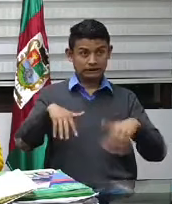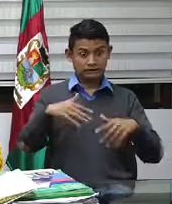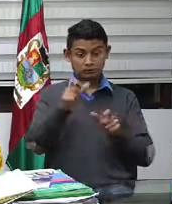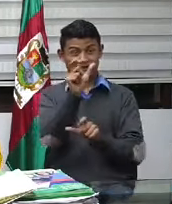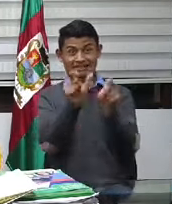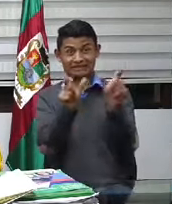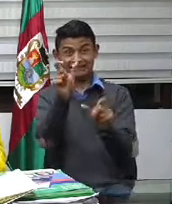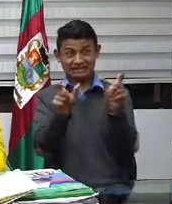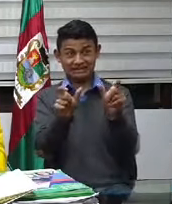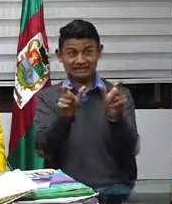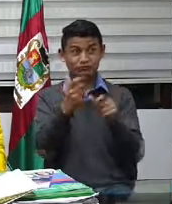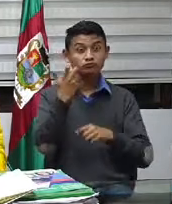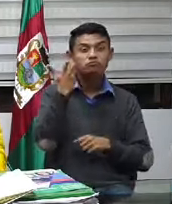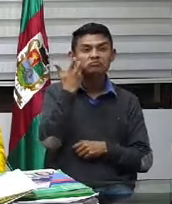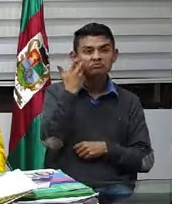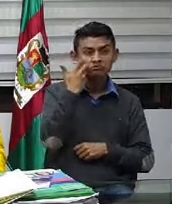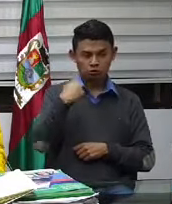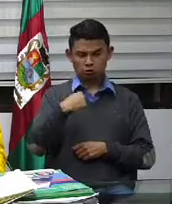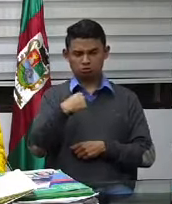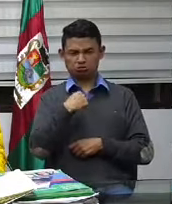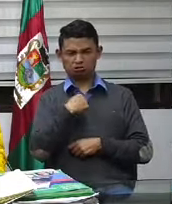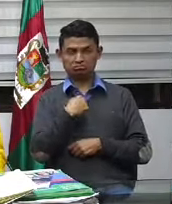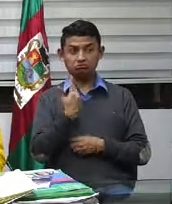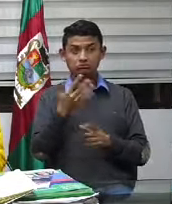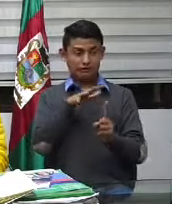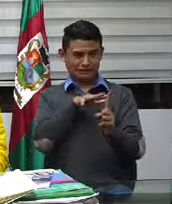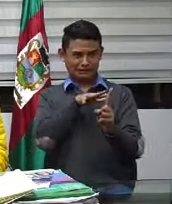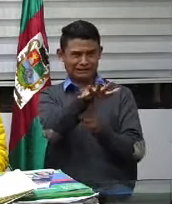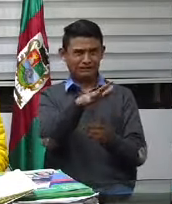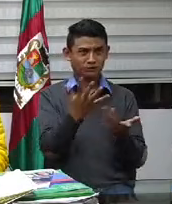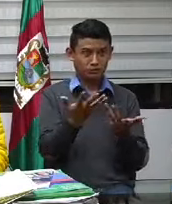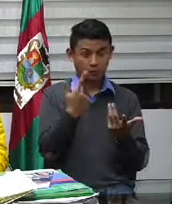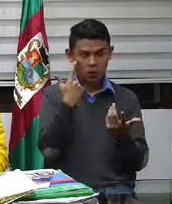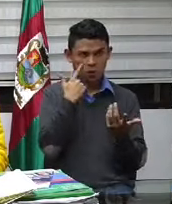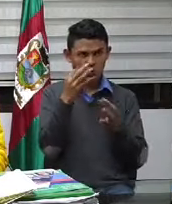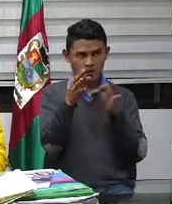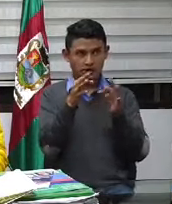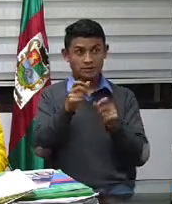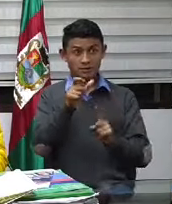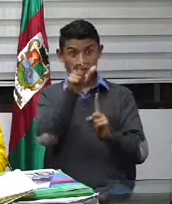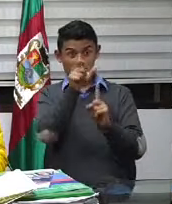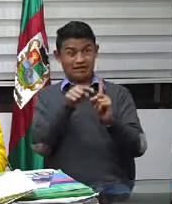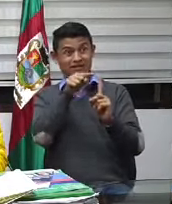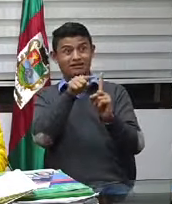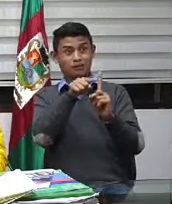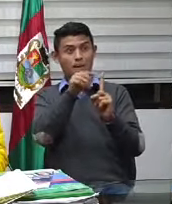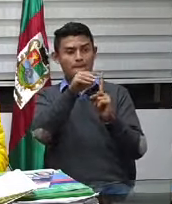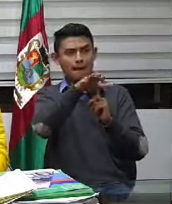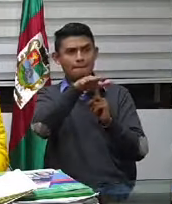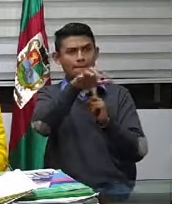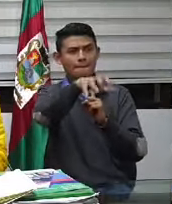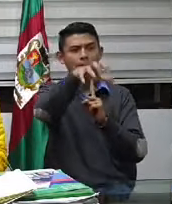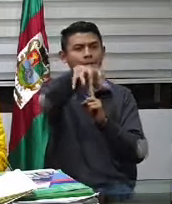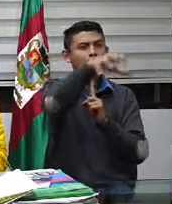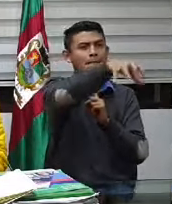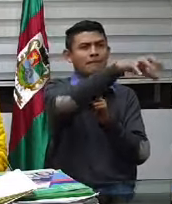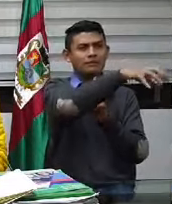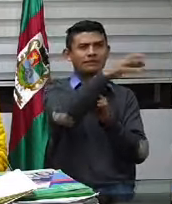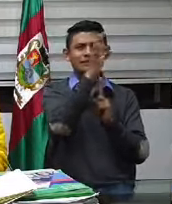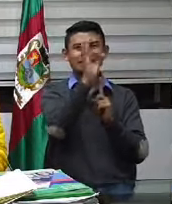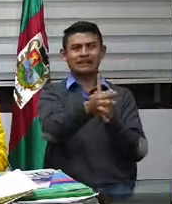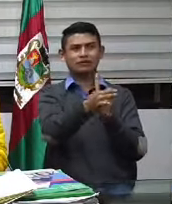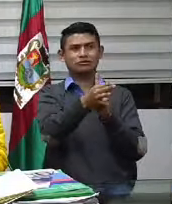Porque este círculo vicioso, ¿cómo se comporta? Aumentan los casos de infección, van a aumentar los casos reportados, el virus